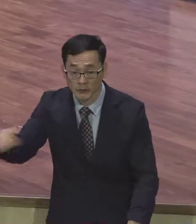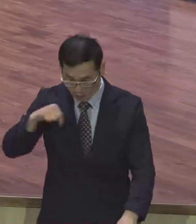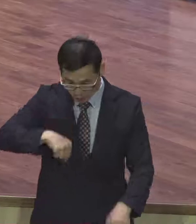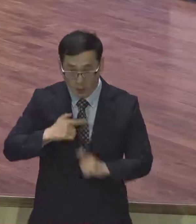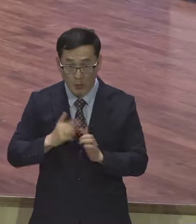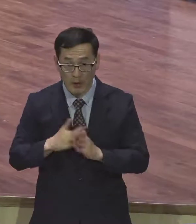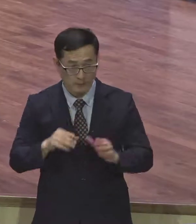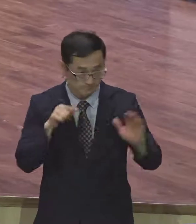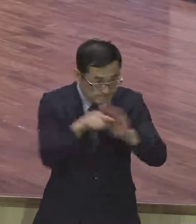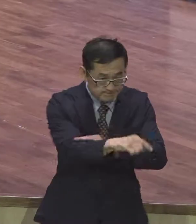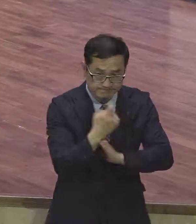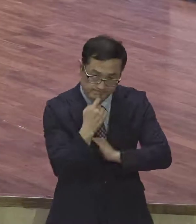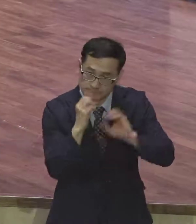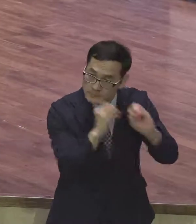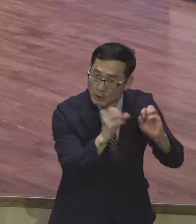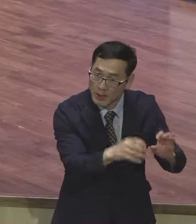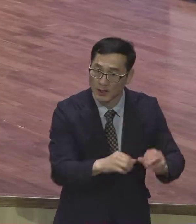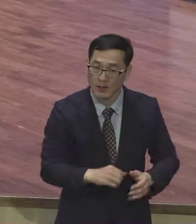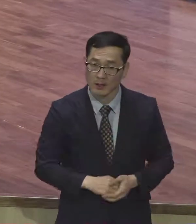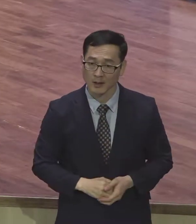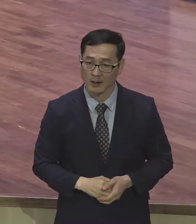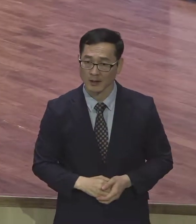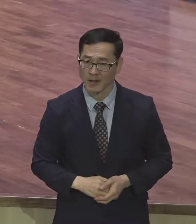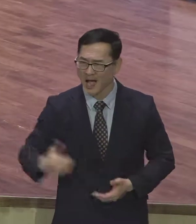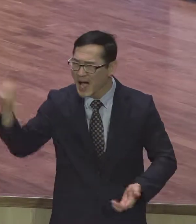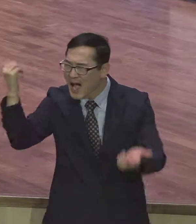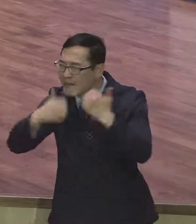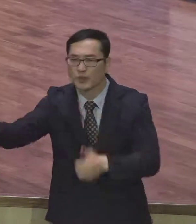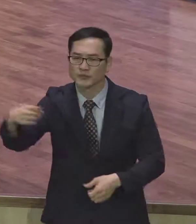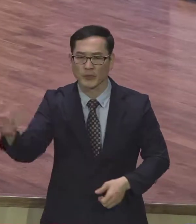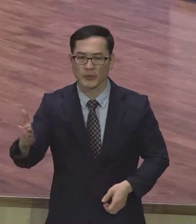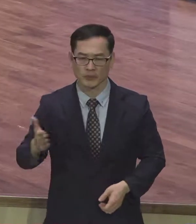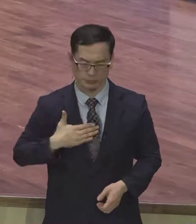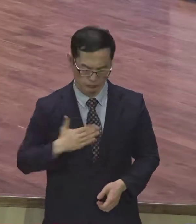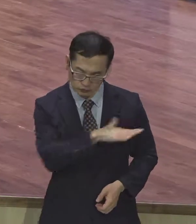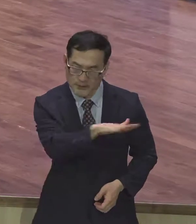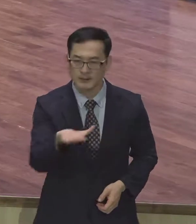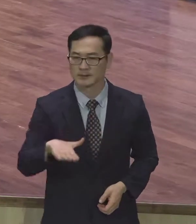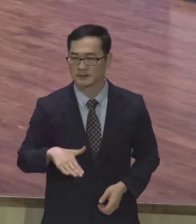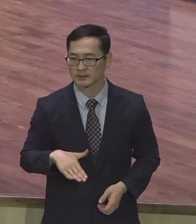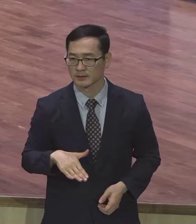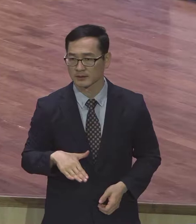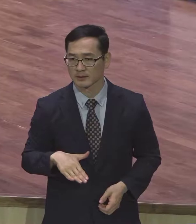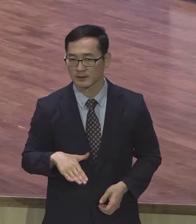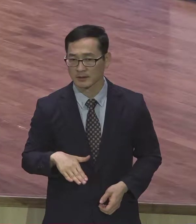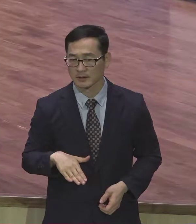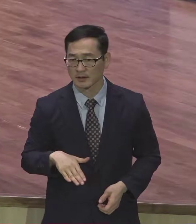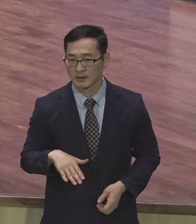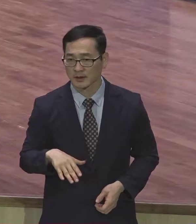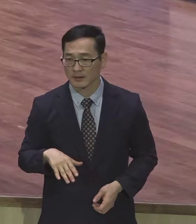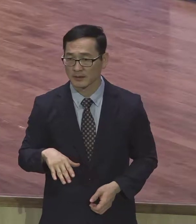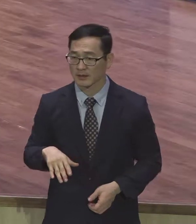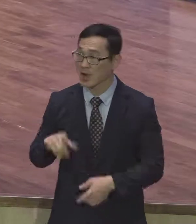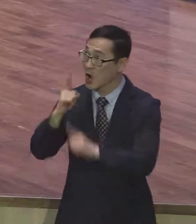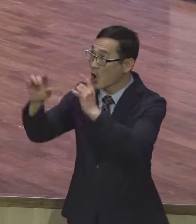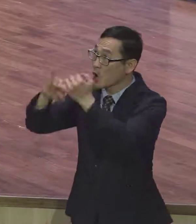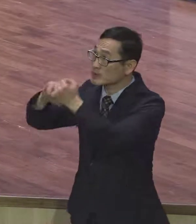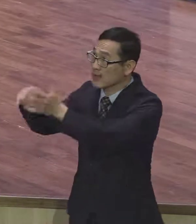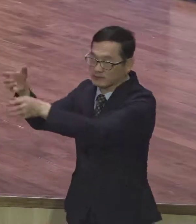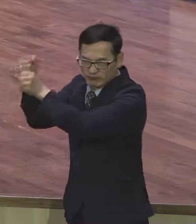있어 우리만 믿으면서 이게 노바드입니다 그것이 뭡니까 절대 은약 붙잡고 그야말로 오직